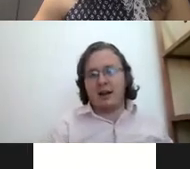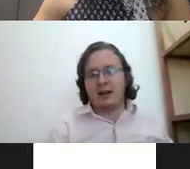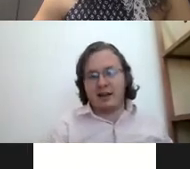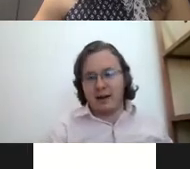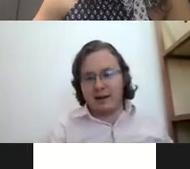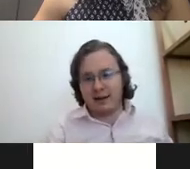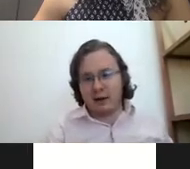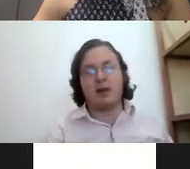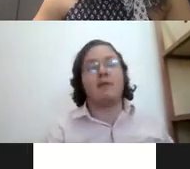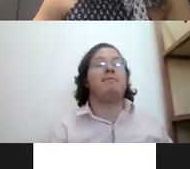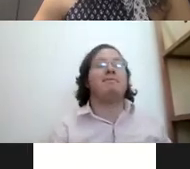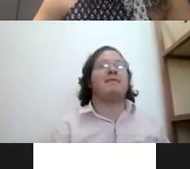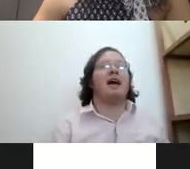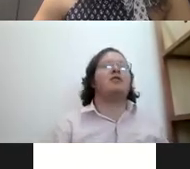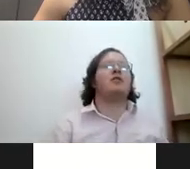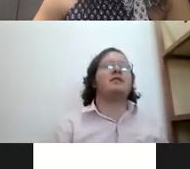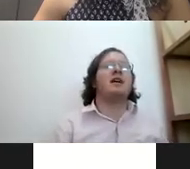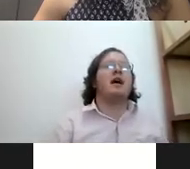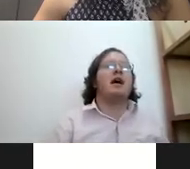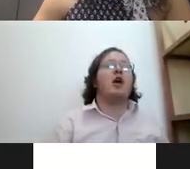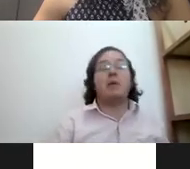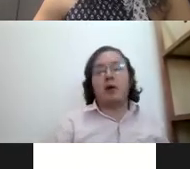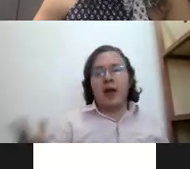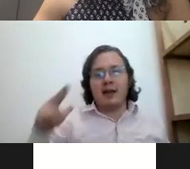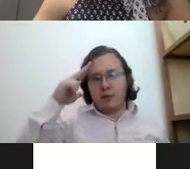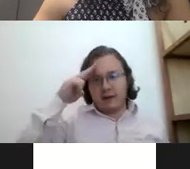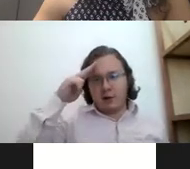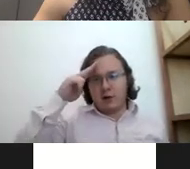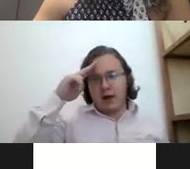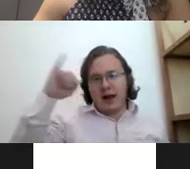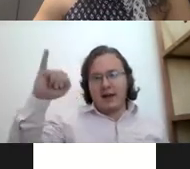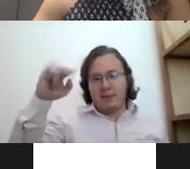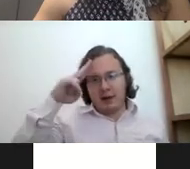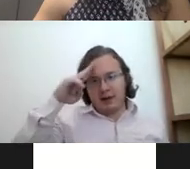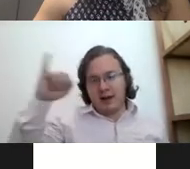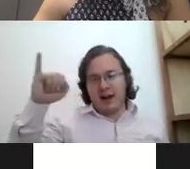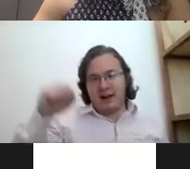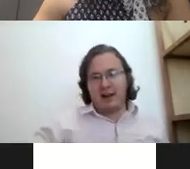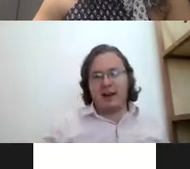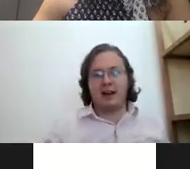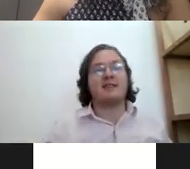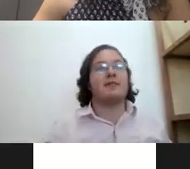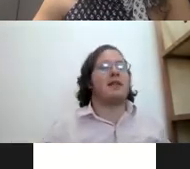tenían discapacidad auditiva. Entonces, lo primero que ella hizo fue el saludo de hi porque este es hi en inglés, ¿verdad?